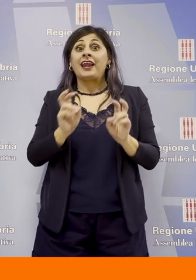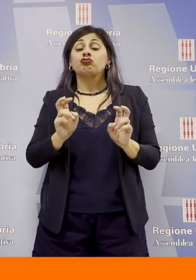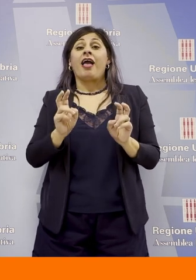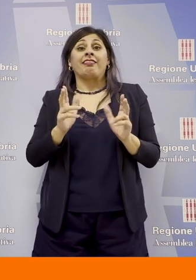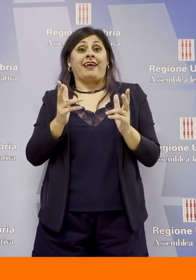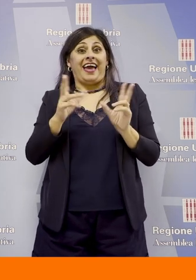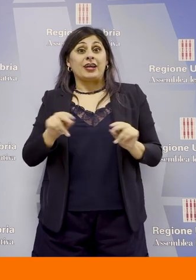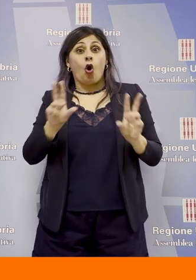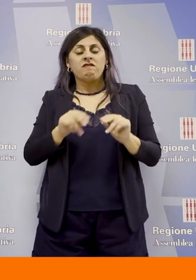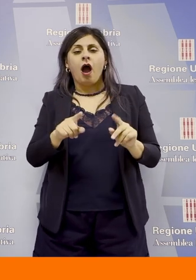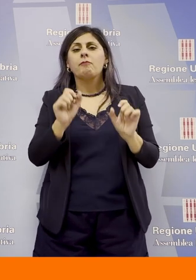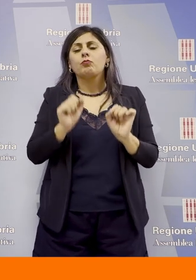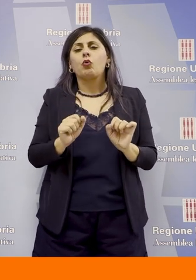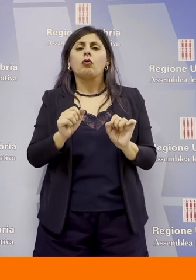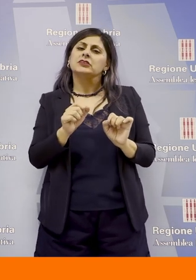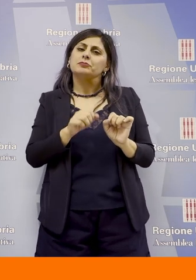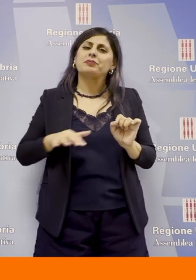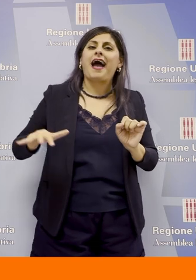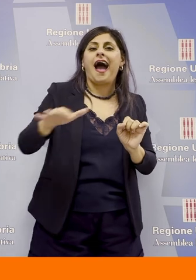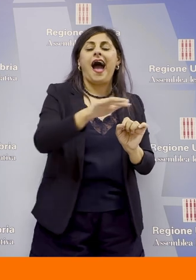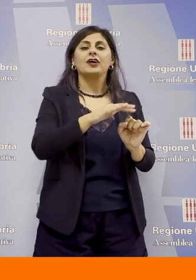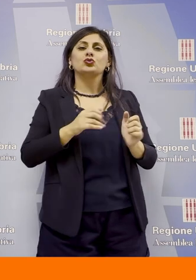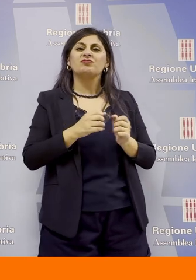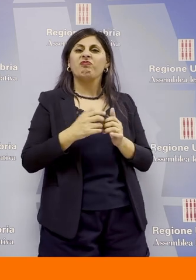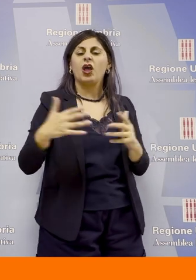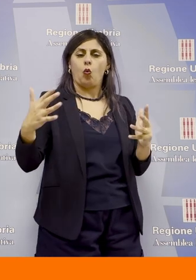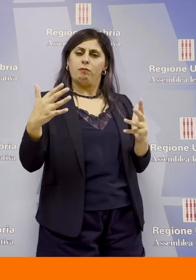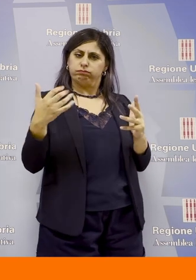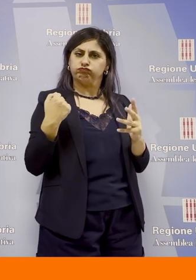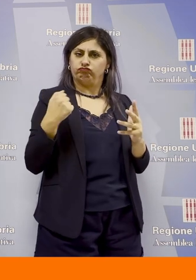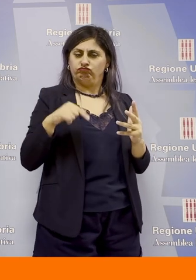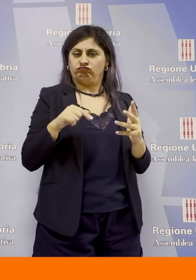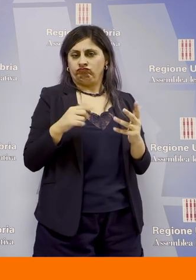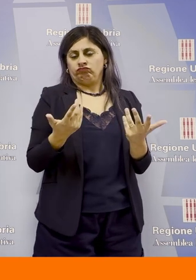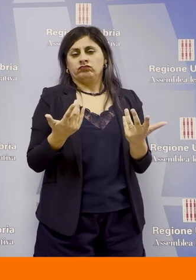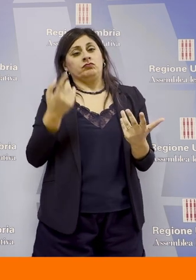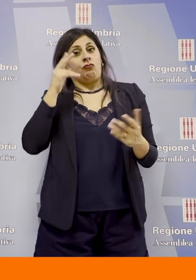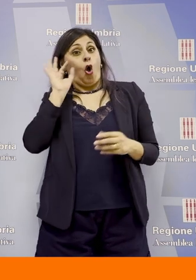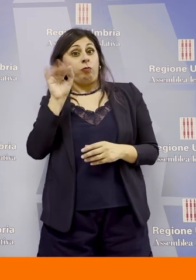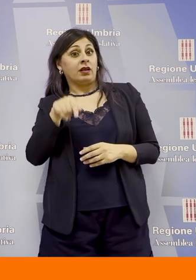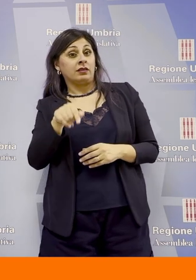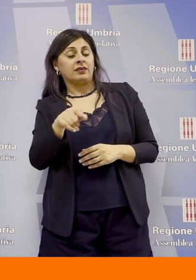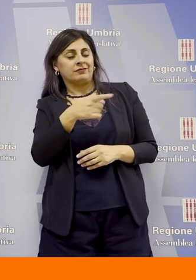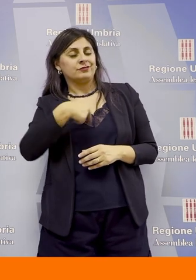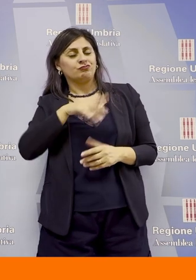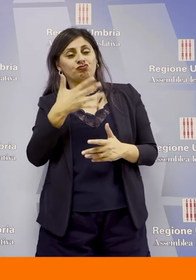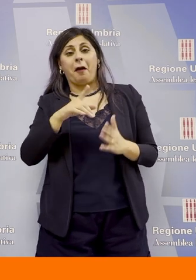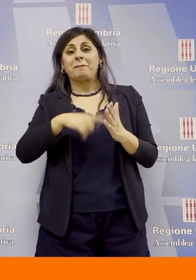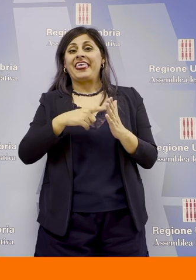possono trovare uno spazio per uno sviluppo importante e significativo in questa ottica abbiamo nei mesi scorsi